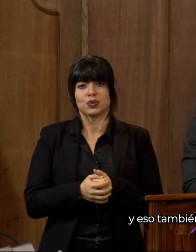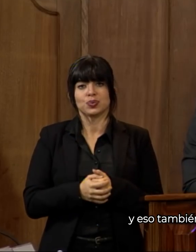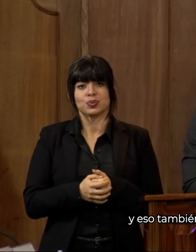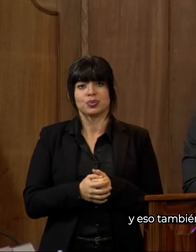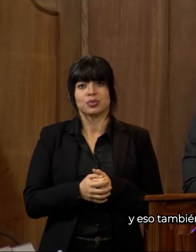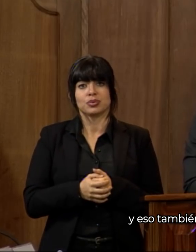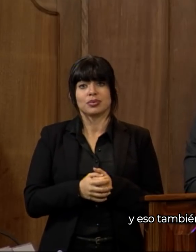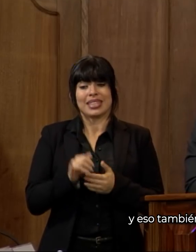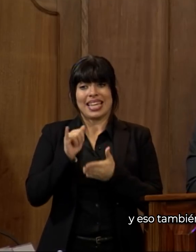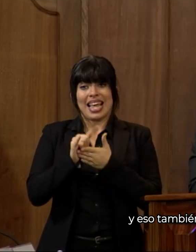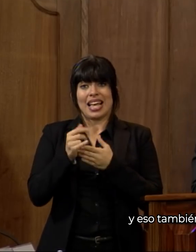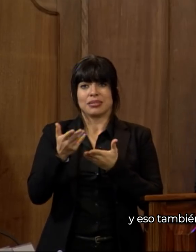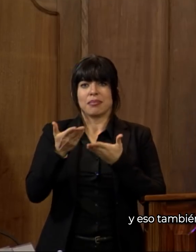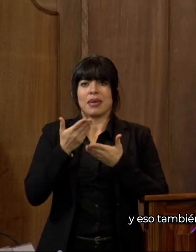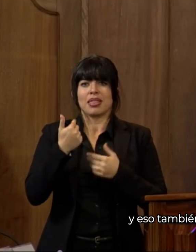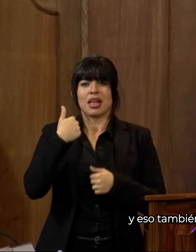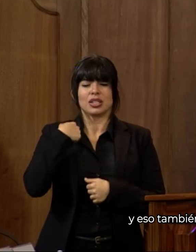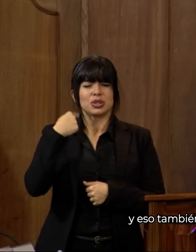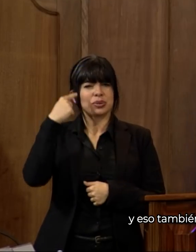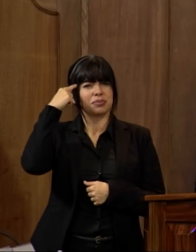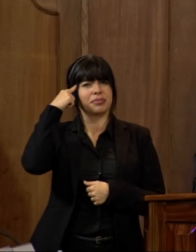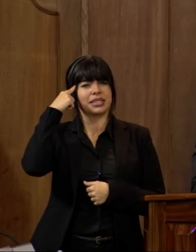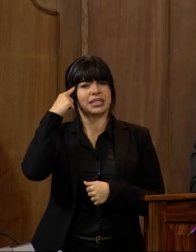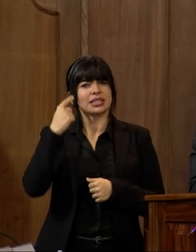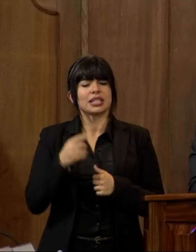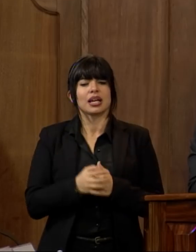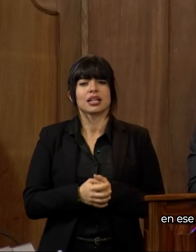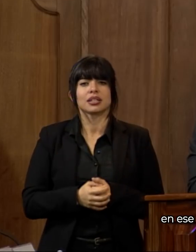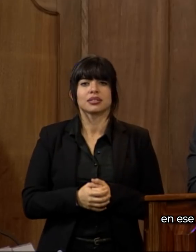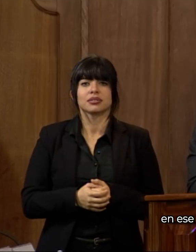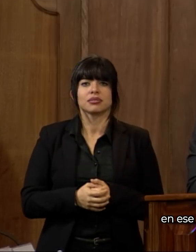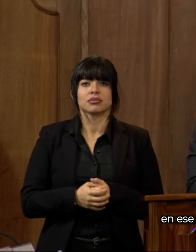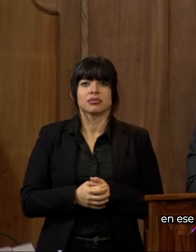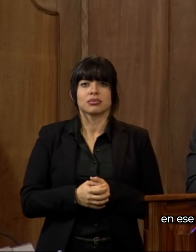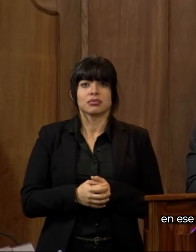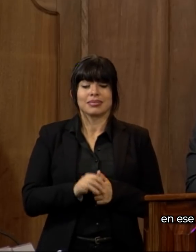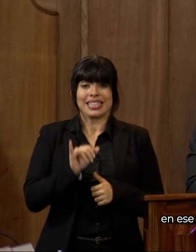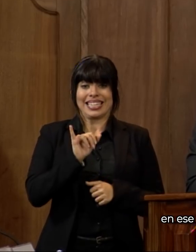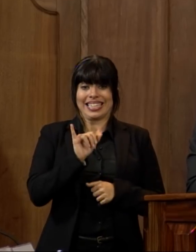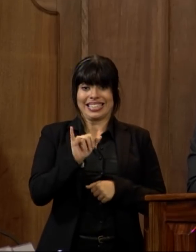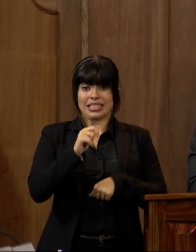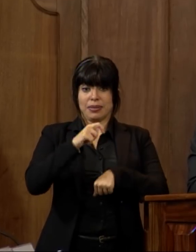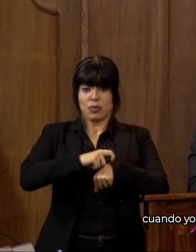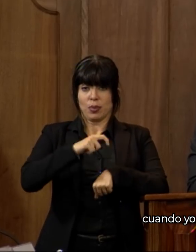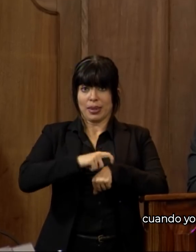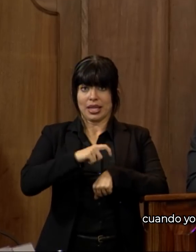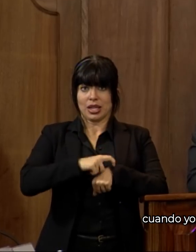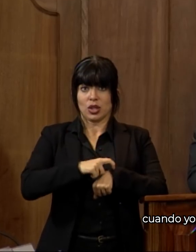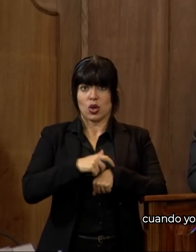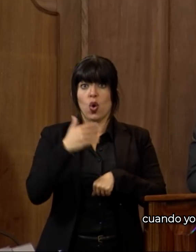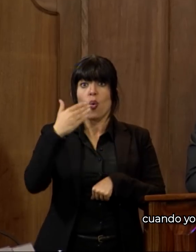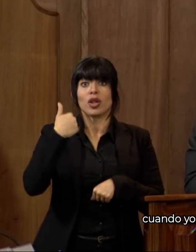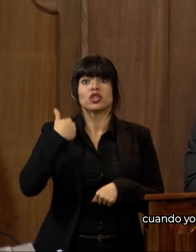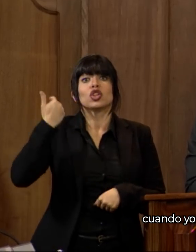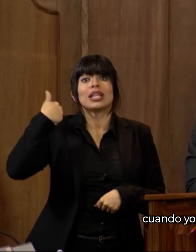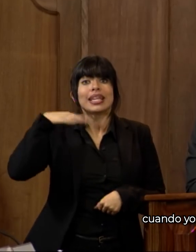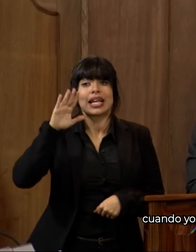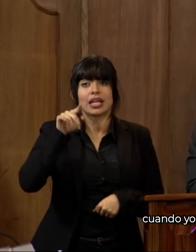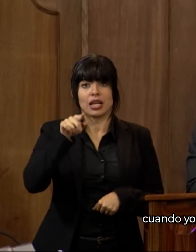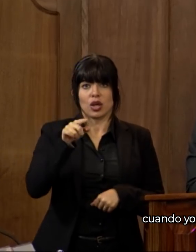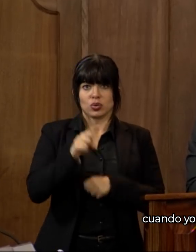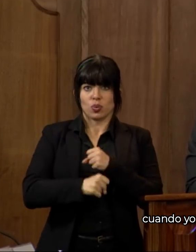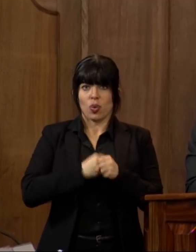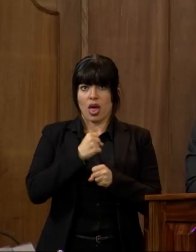Y eso también me hizo pensar en ese momento, cuando yo tenía tu edad.